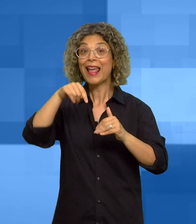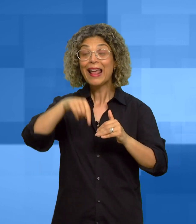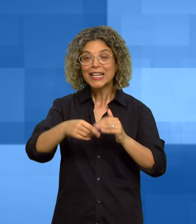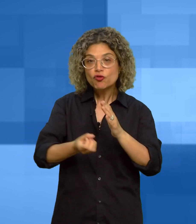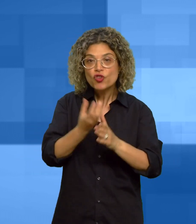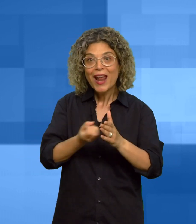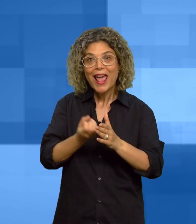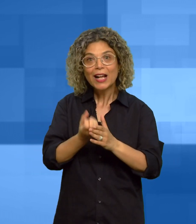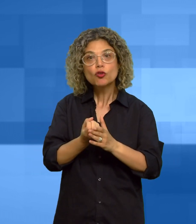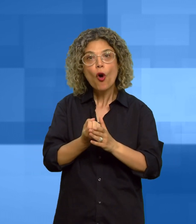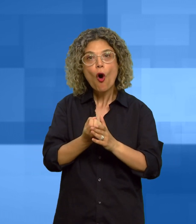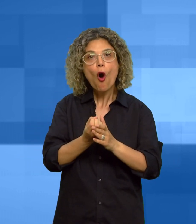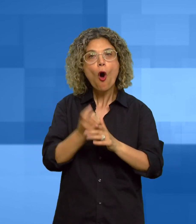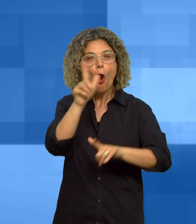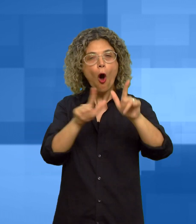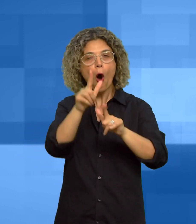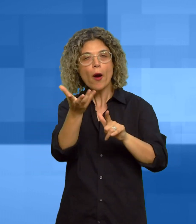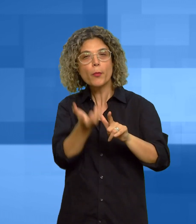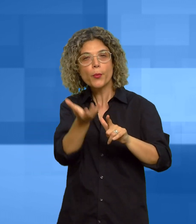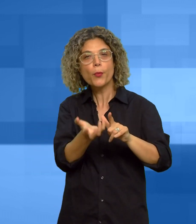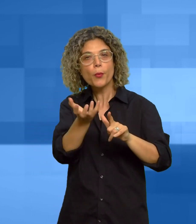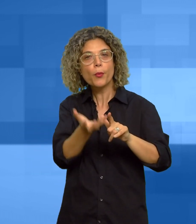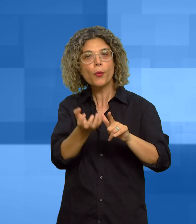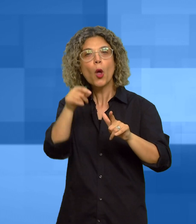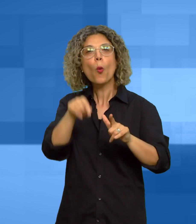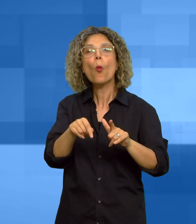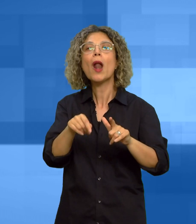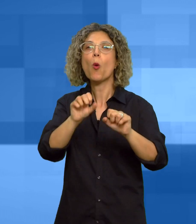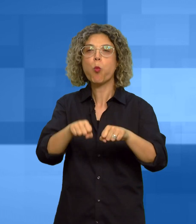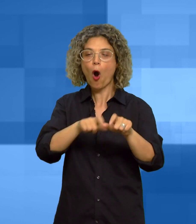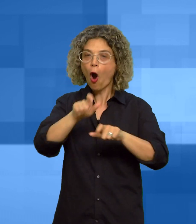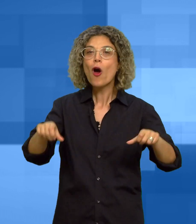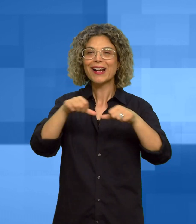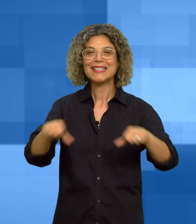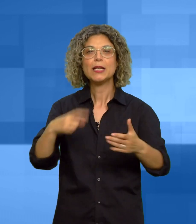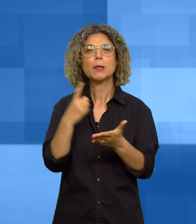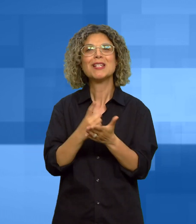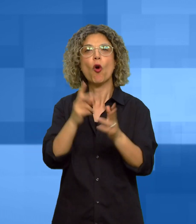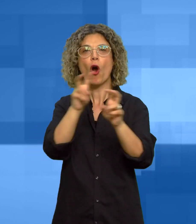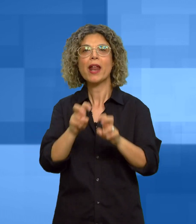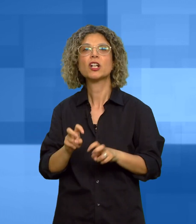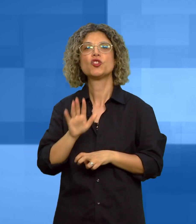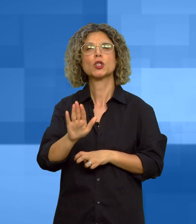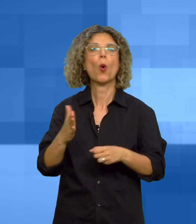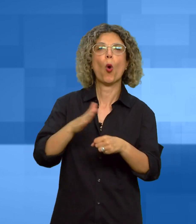fotovoltaico che sarà in grado di soddisfare il fabbisogno energetico di tutta la popolazione